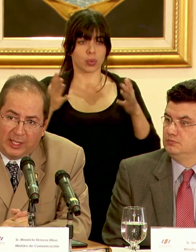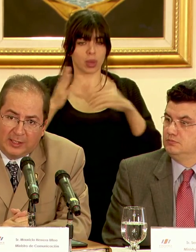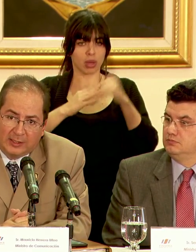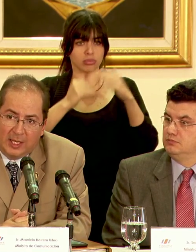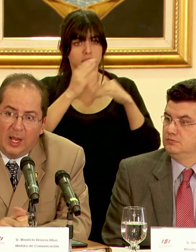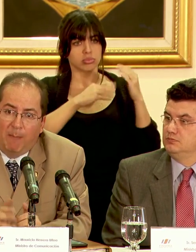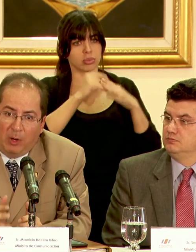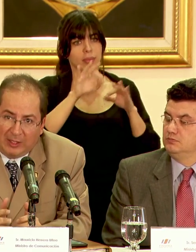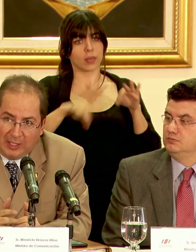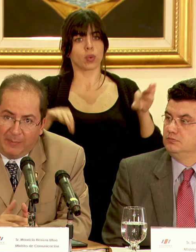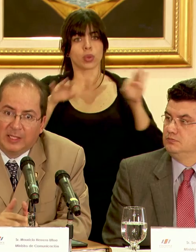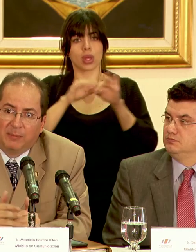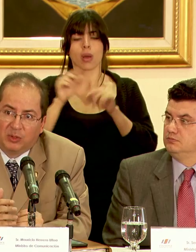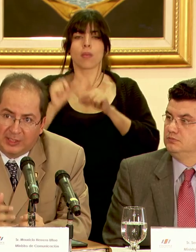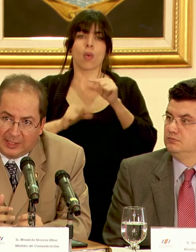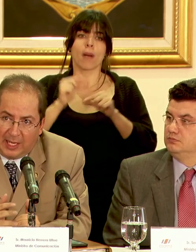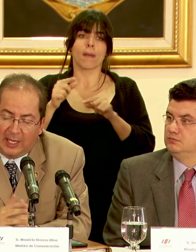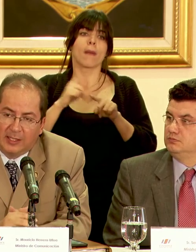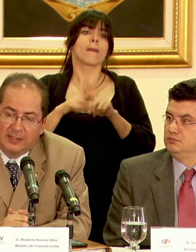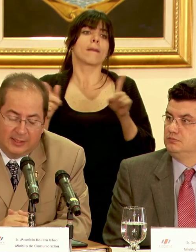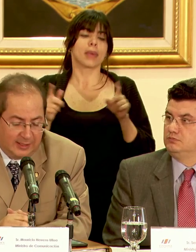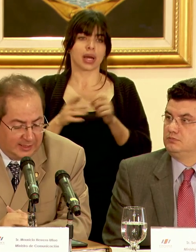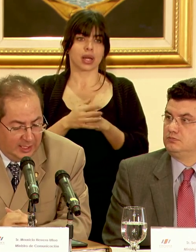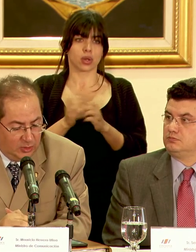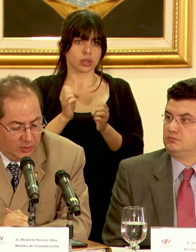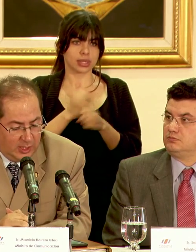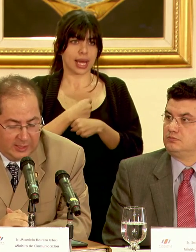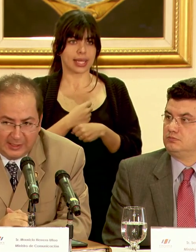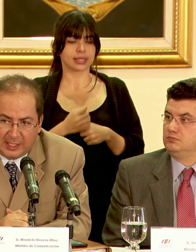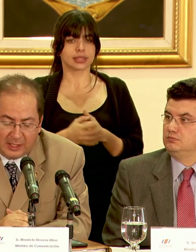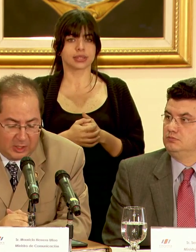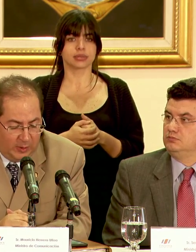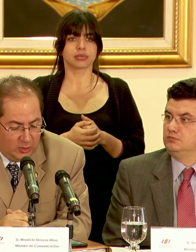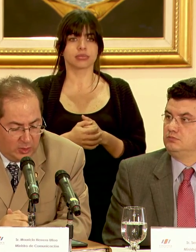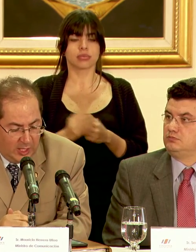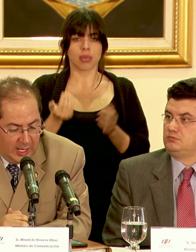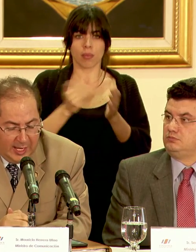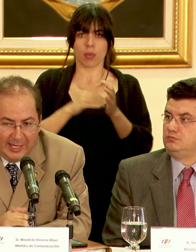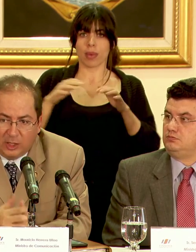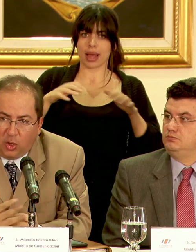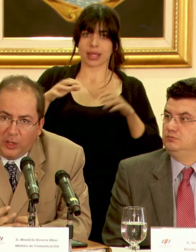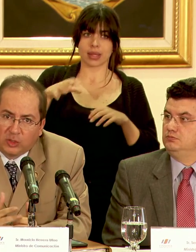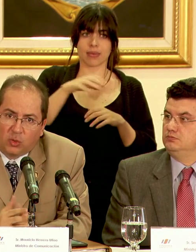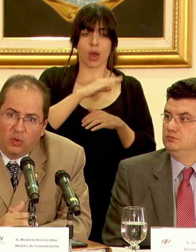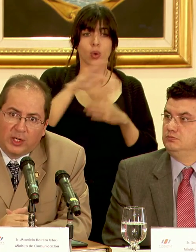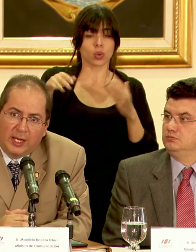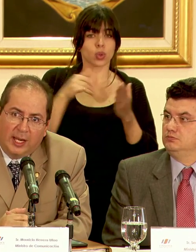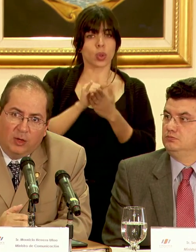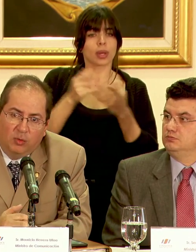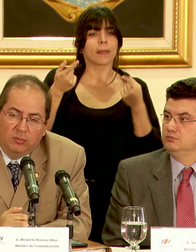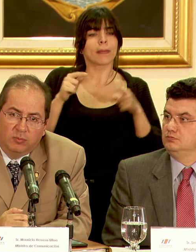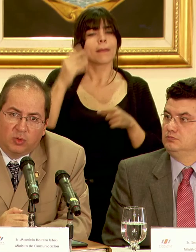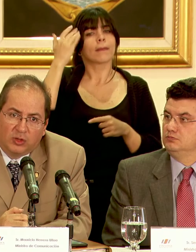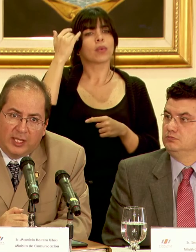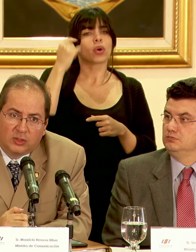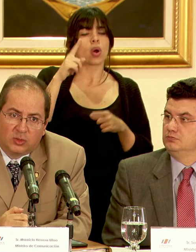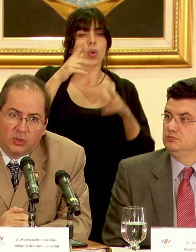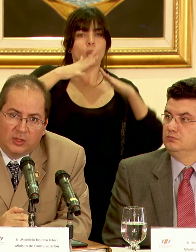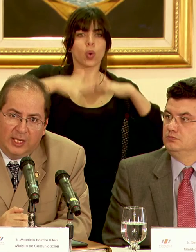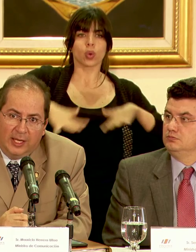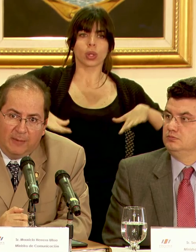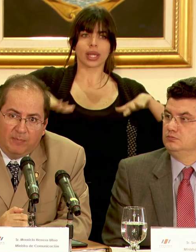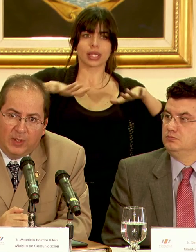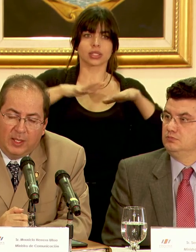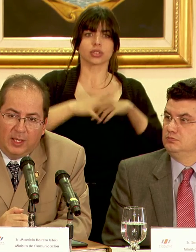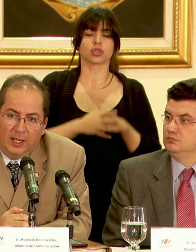importantes paulatinamente pero se está haciendo se está reactivando y todo esto ocurre en un contexto